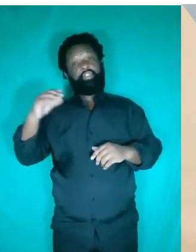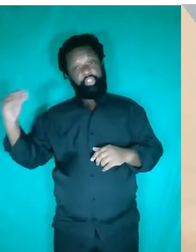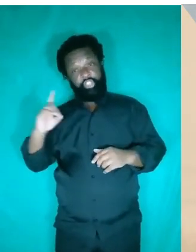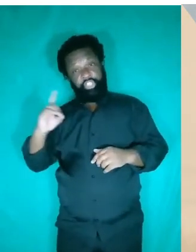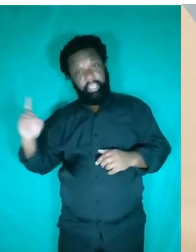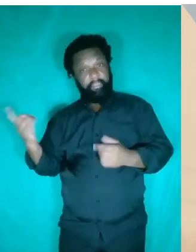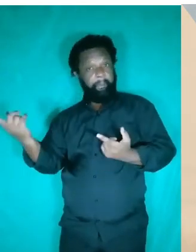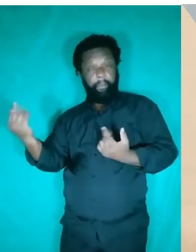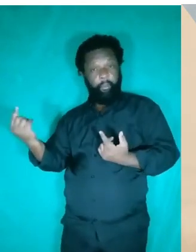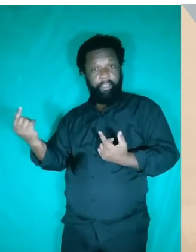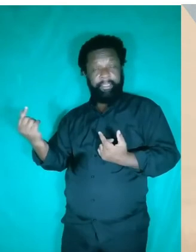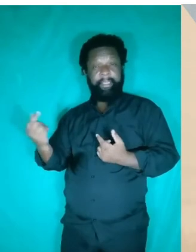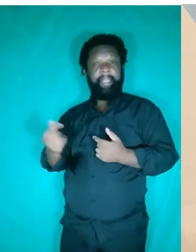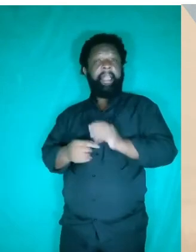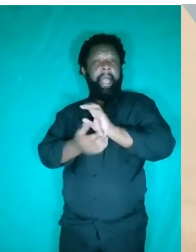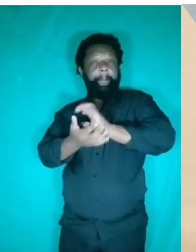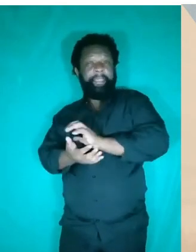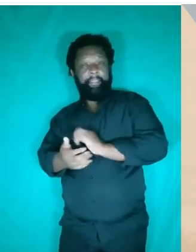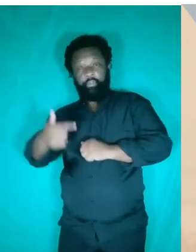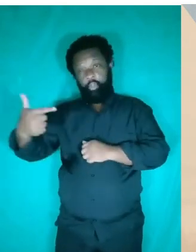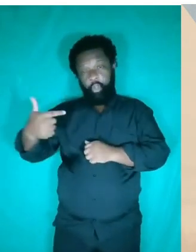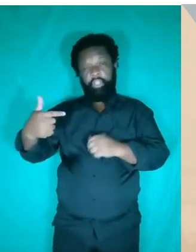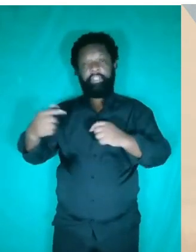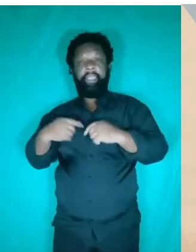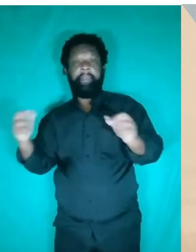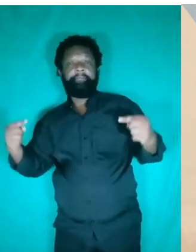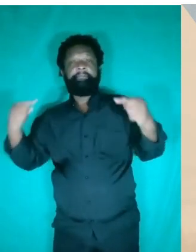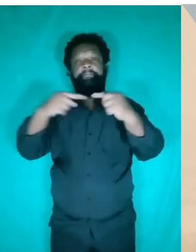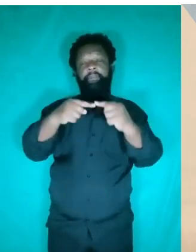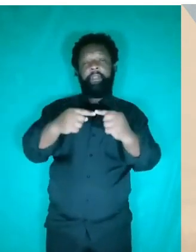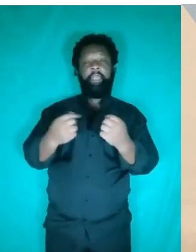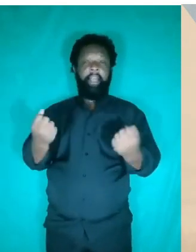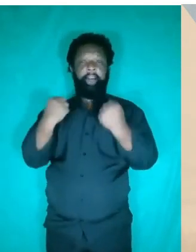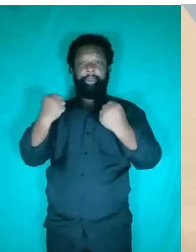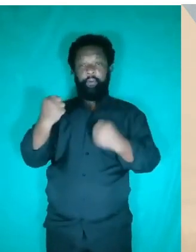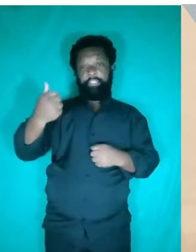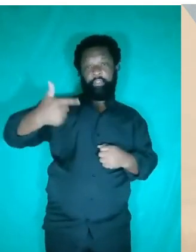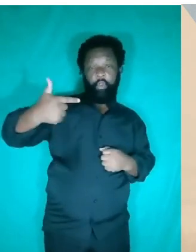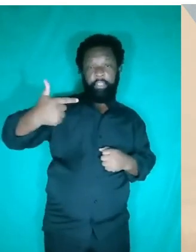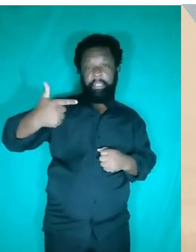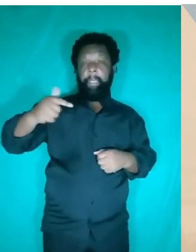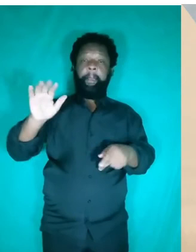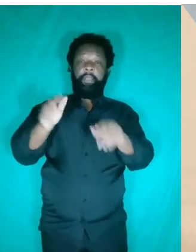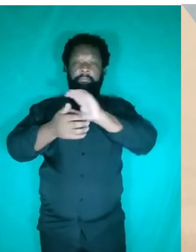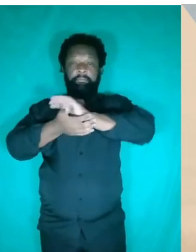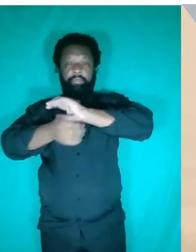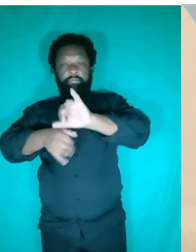coisa. A pressão 2 é diretamente proporcional à relação entre a força 2 sobre a área 2.